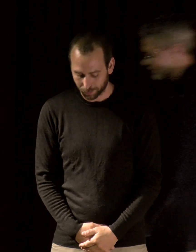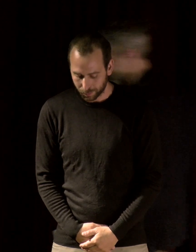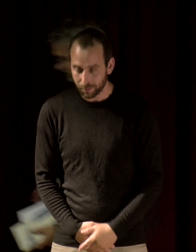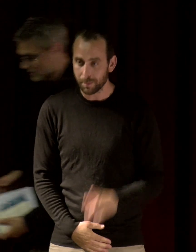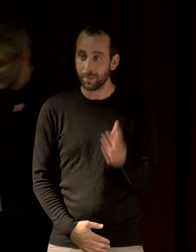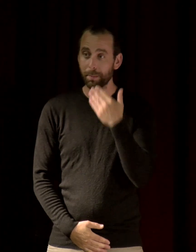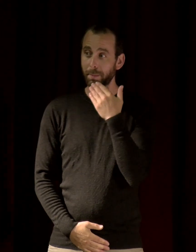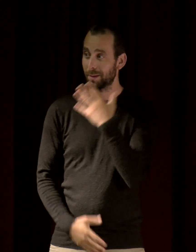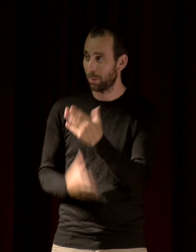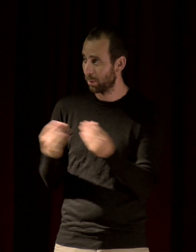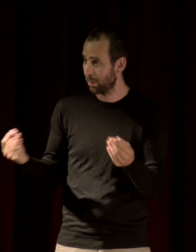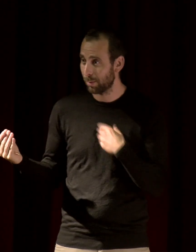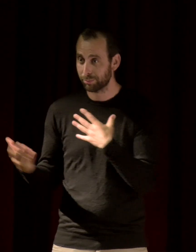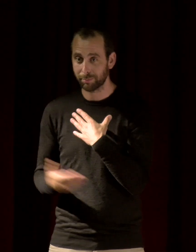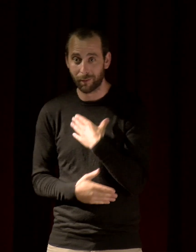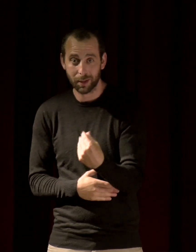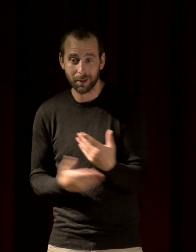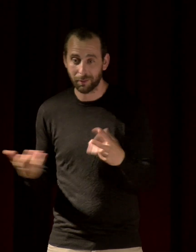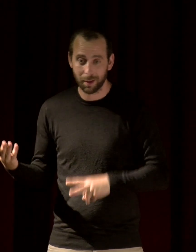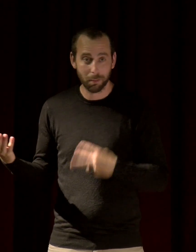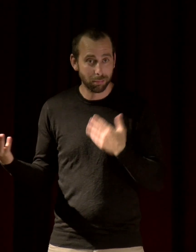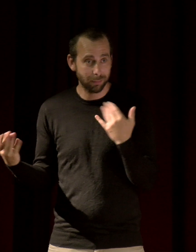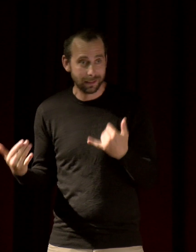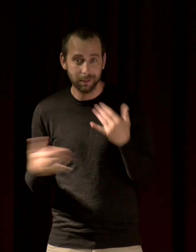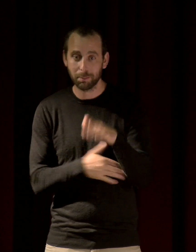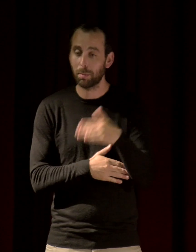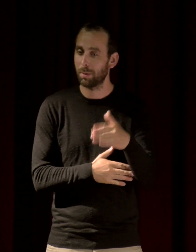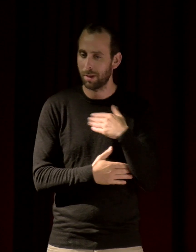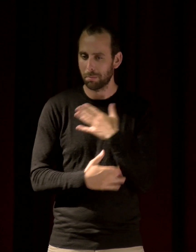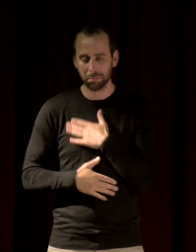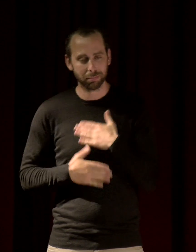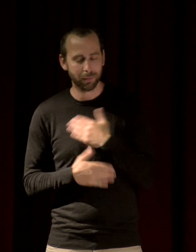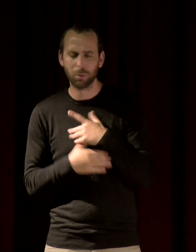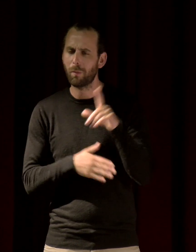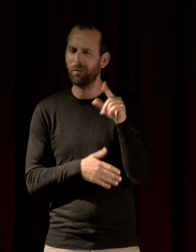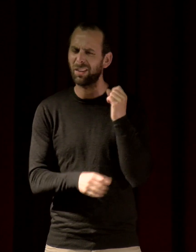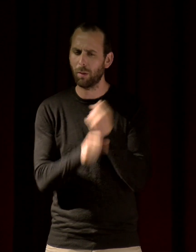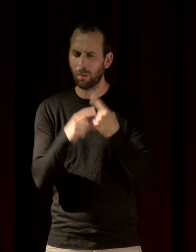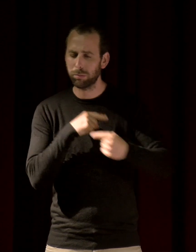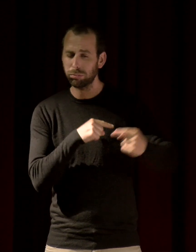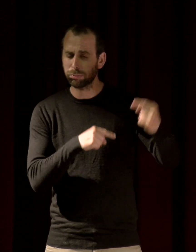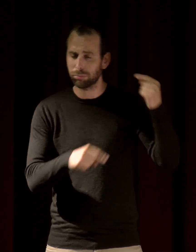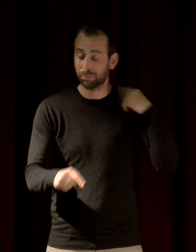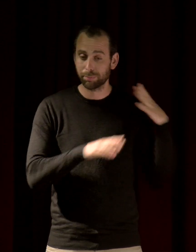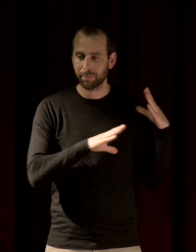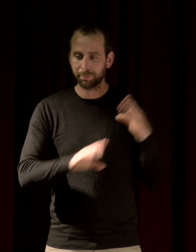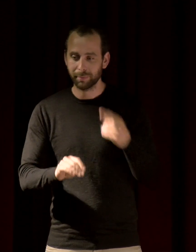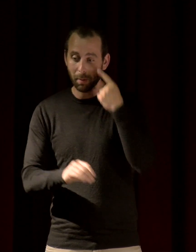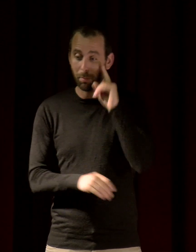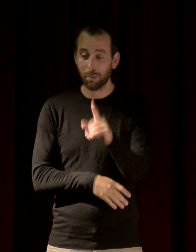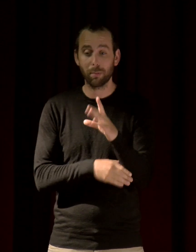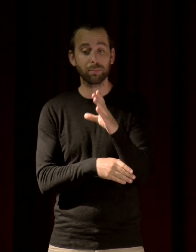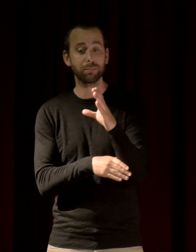Merci beaucoup pour cette invitation. Je suis ravi d'être ici à Montpellier où je venais souvent il a une vingtaine d'années étudier les cigales, le chant des cigales.